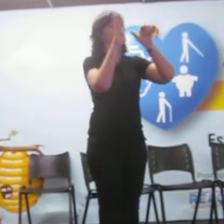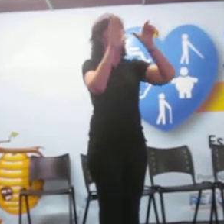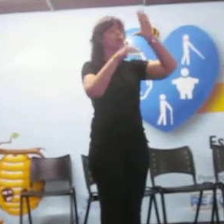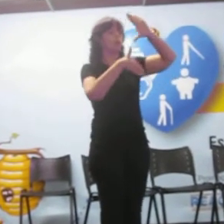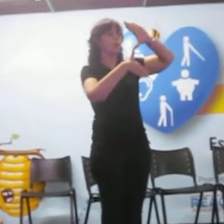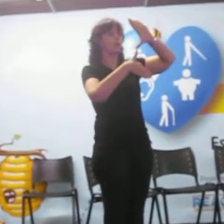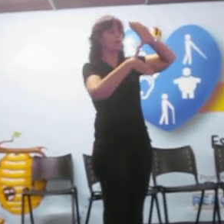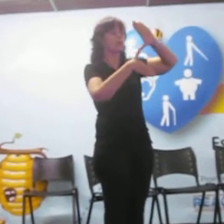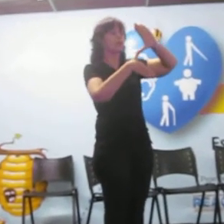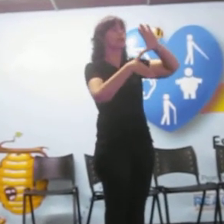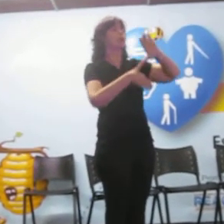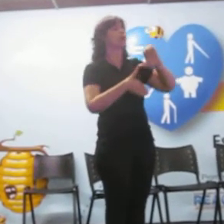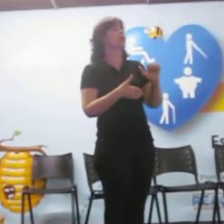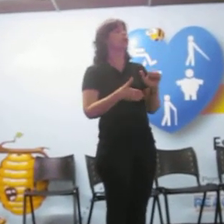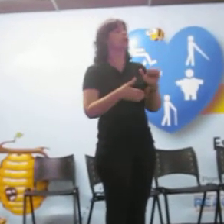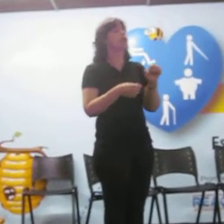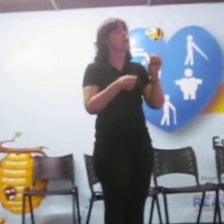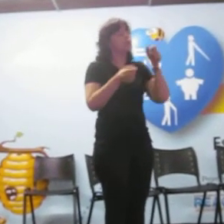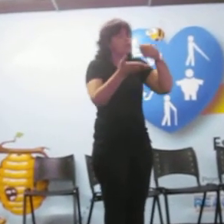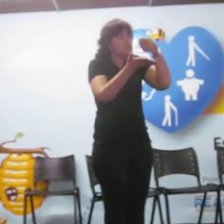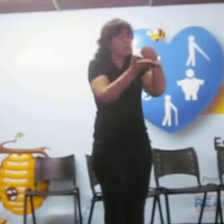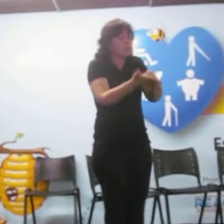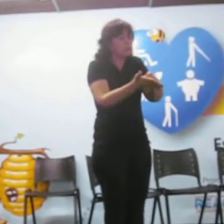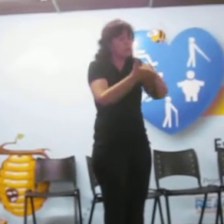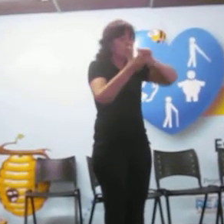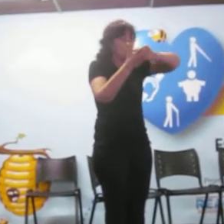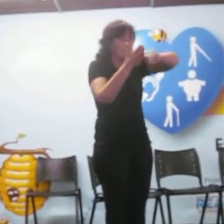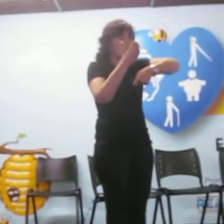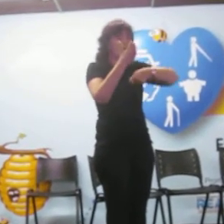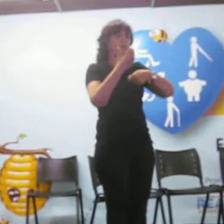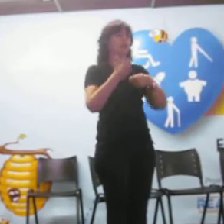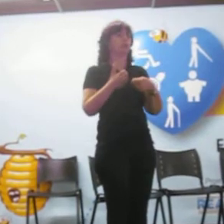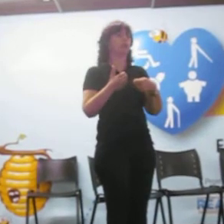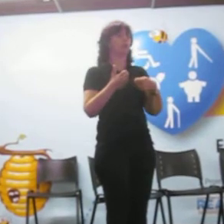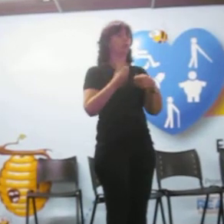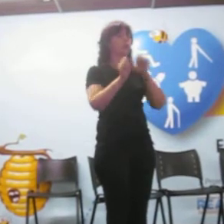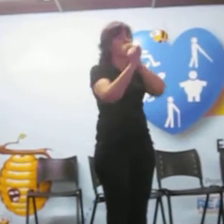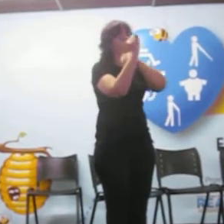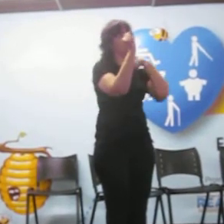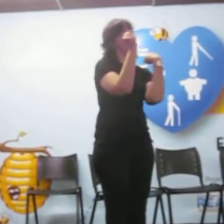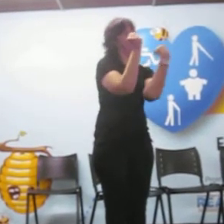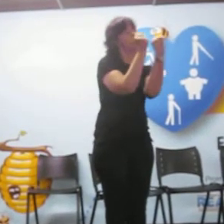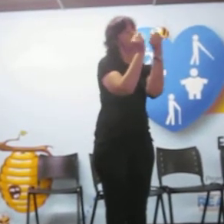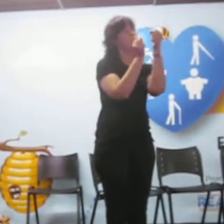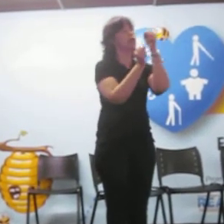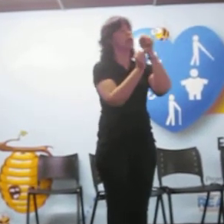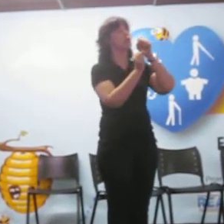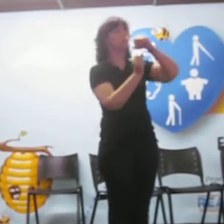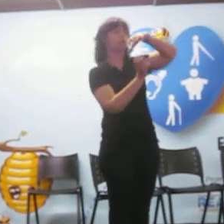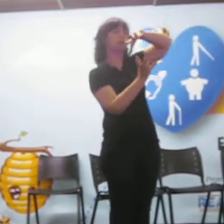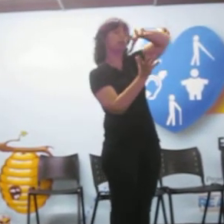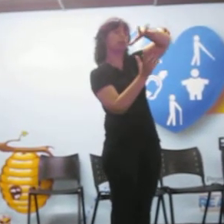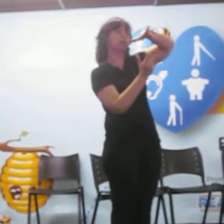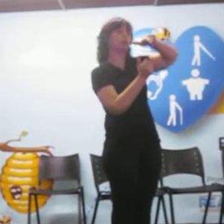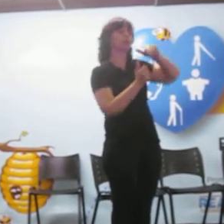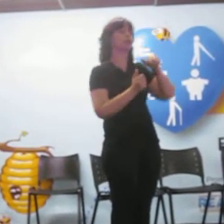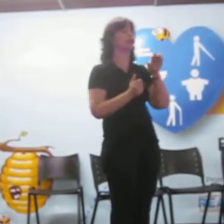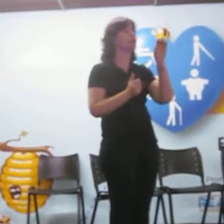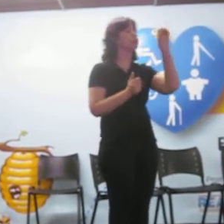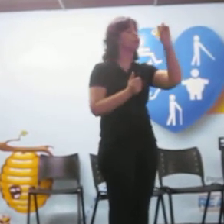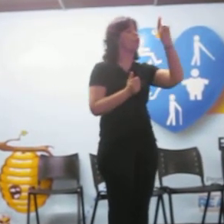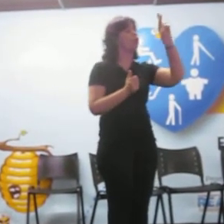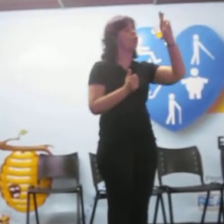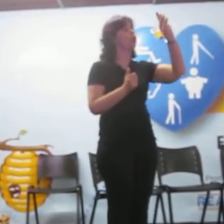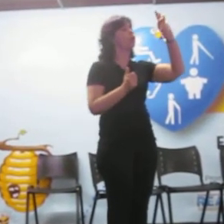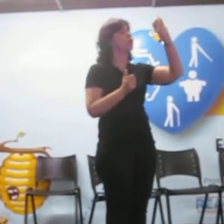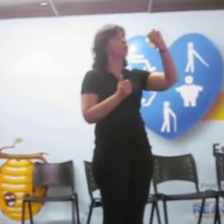próteses Nós firmamos um convênio com a Sociedade Internacional de Óbvios e Próteses, a ISCO E